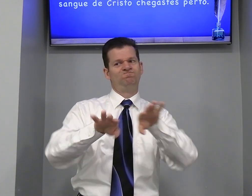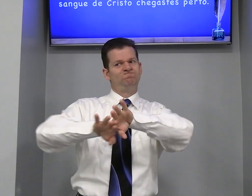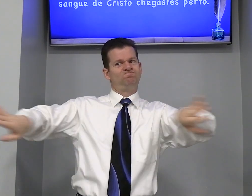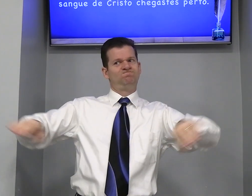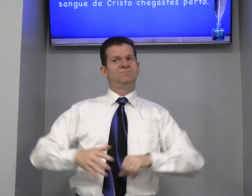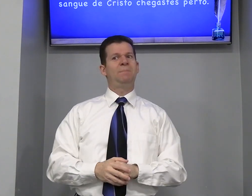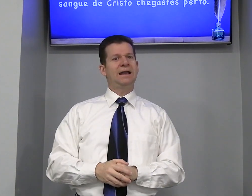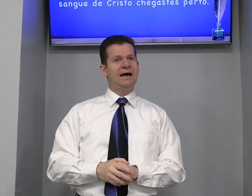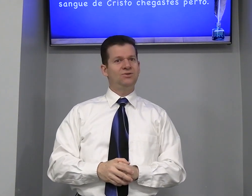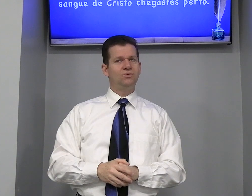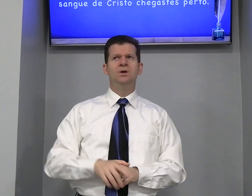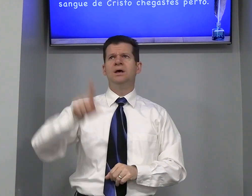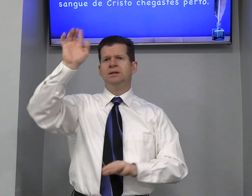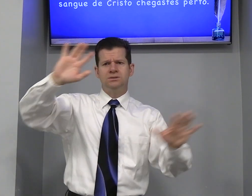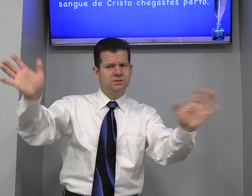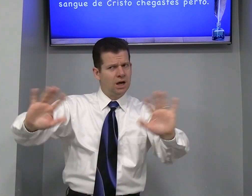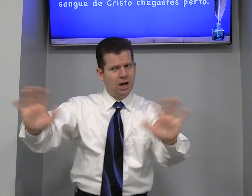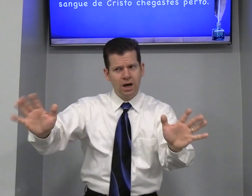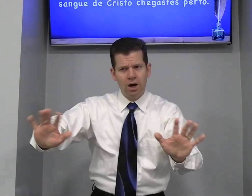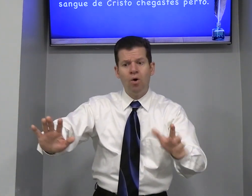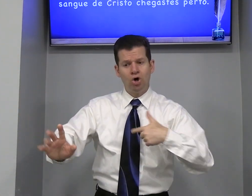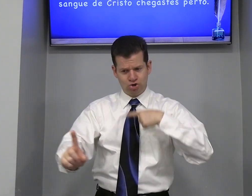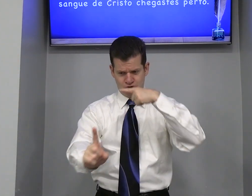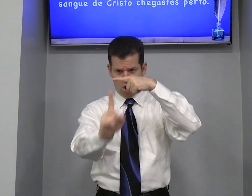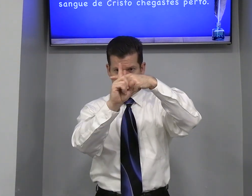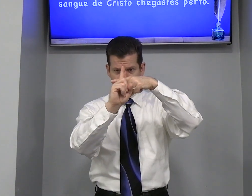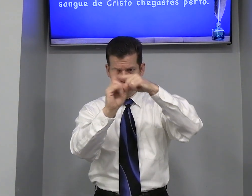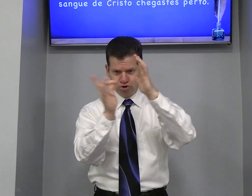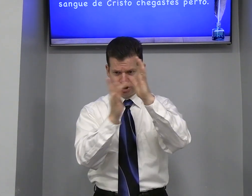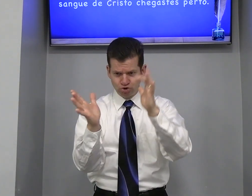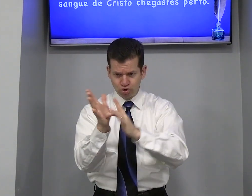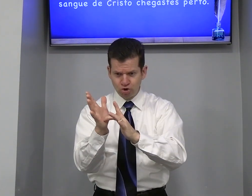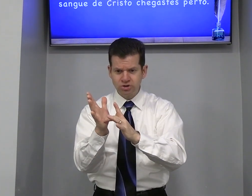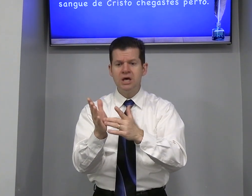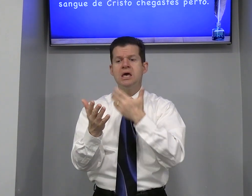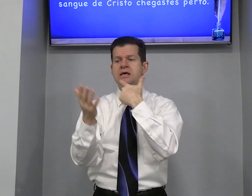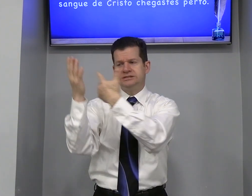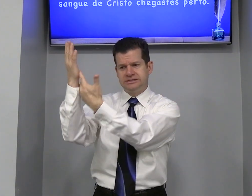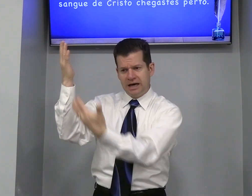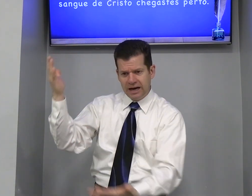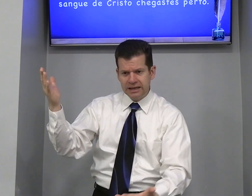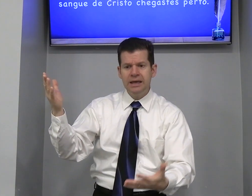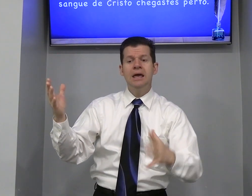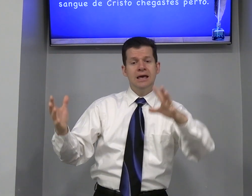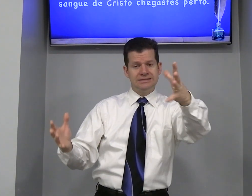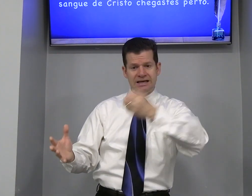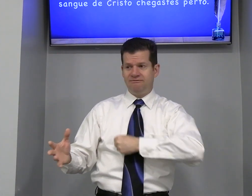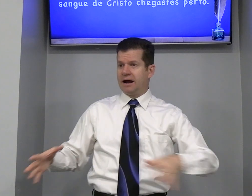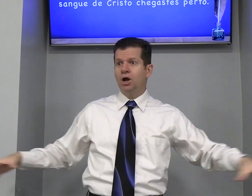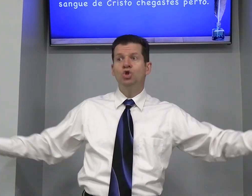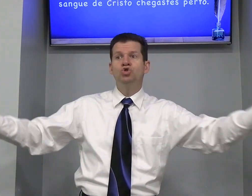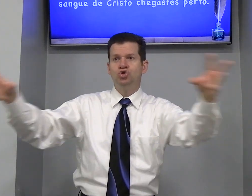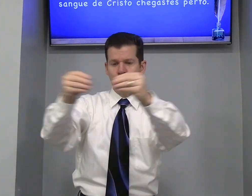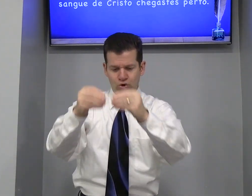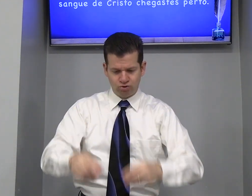Parado Deus Não Na cruz Jesus Sangue Salvar Todos